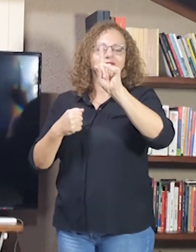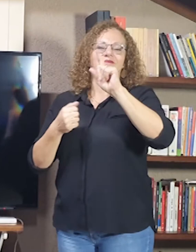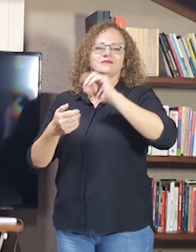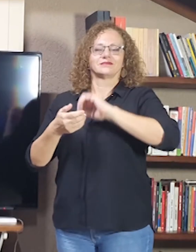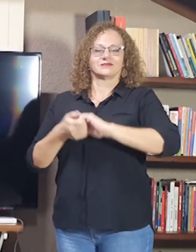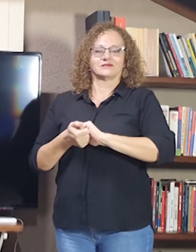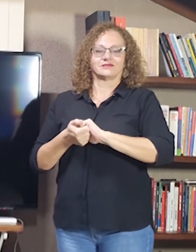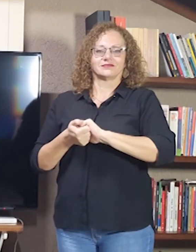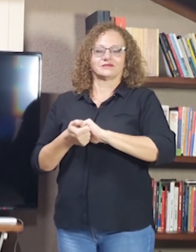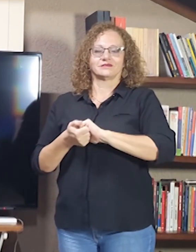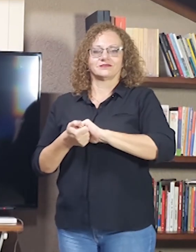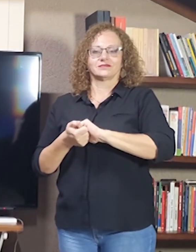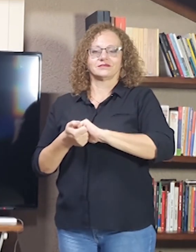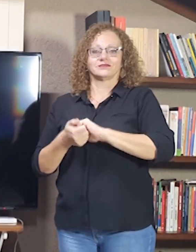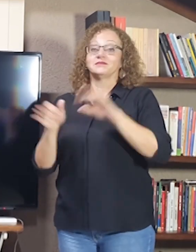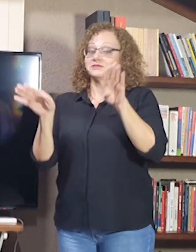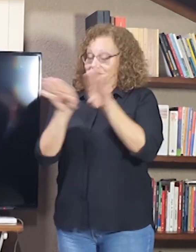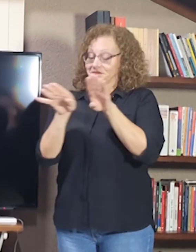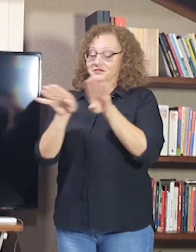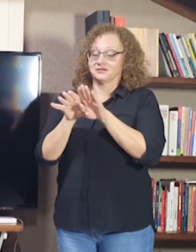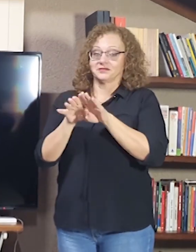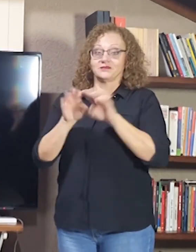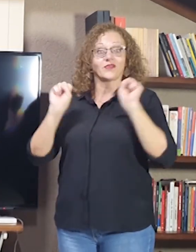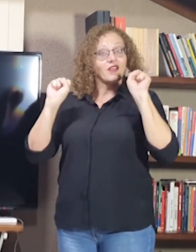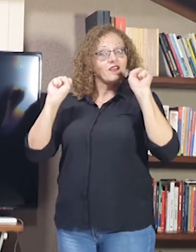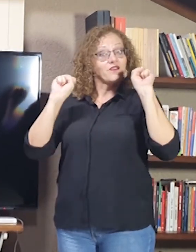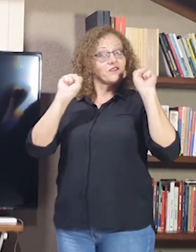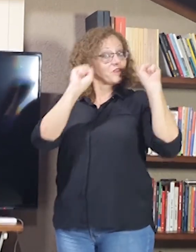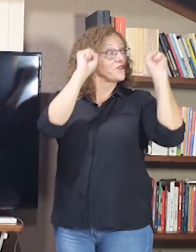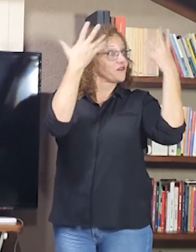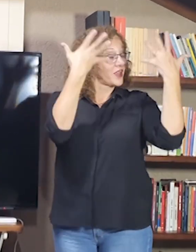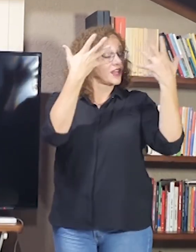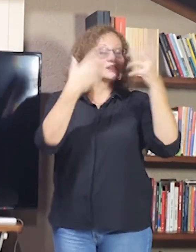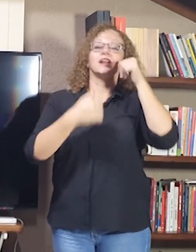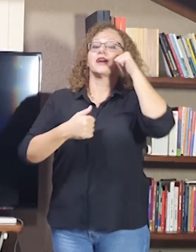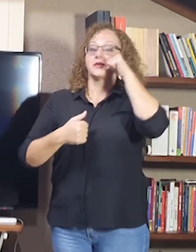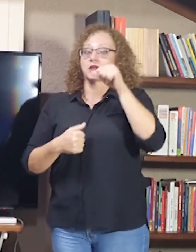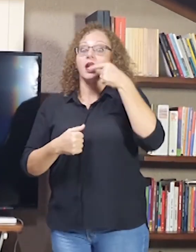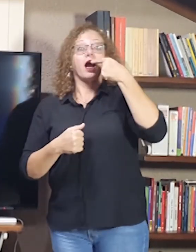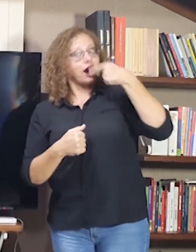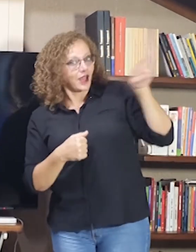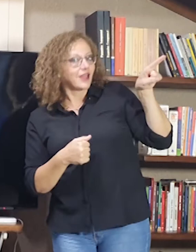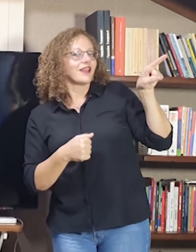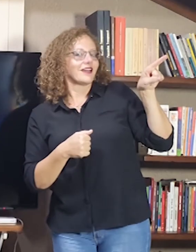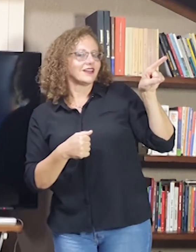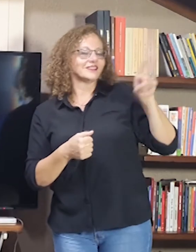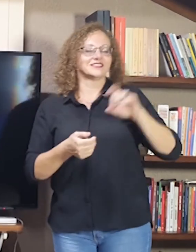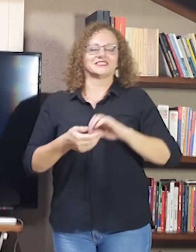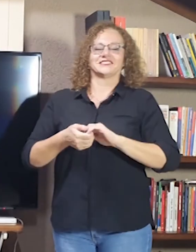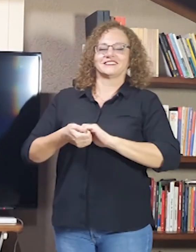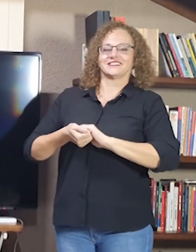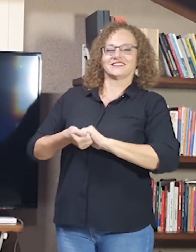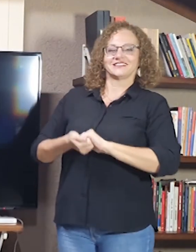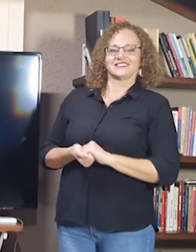Também posso fazer show, festa, mulher, ir. Percebam a alternância.